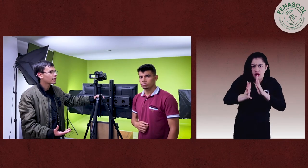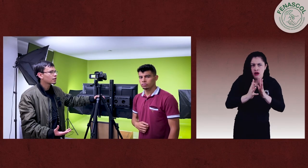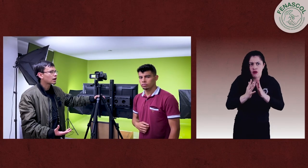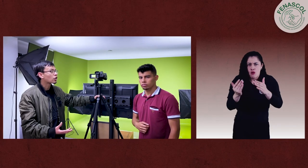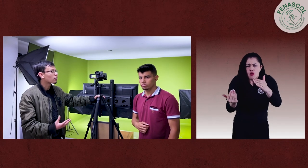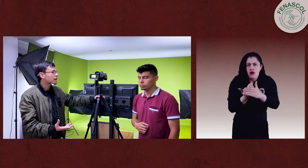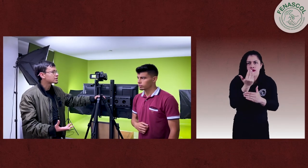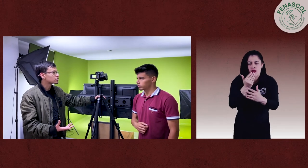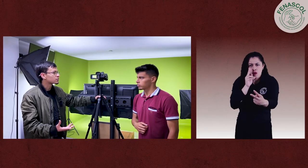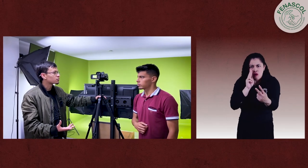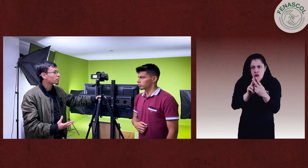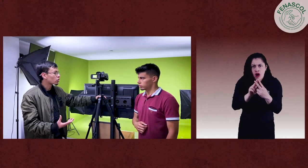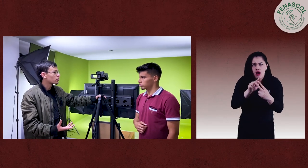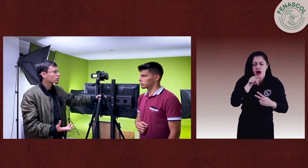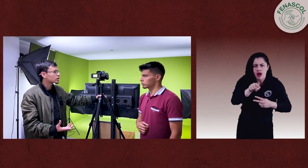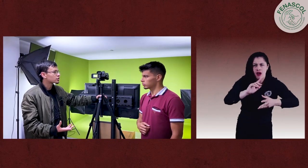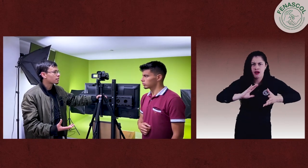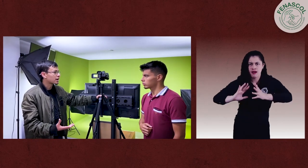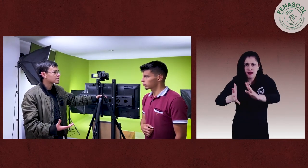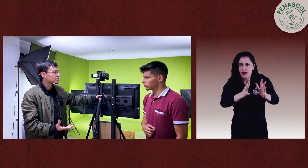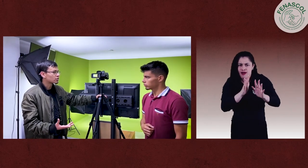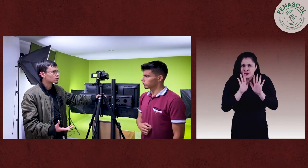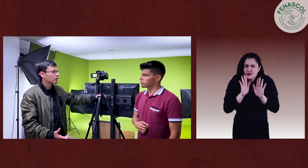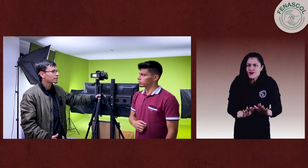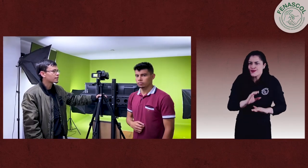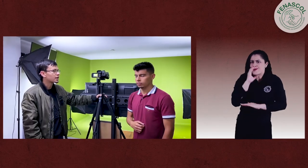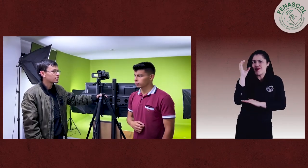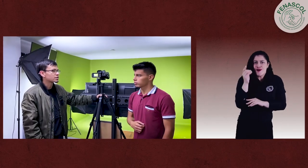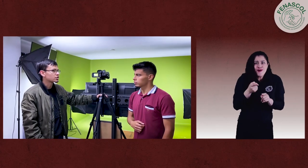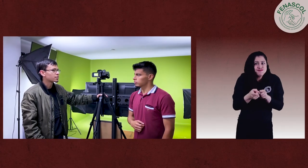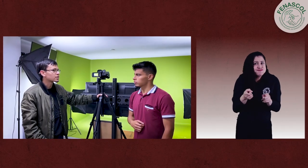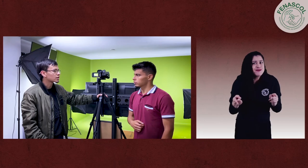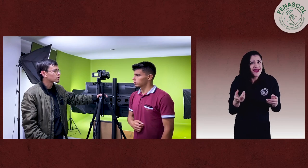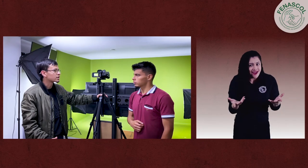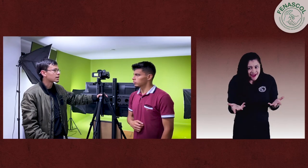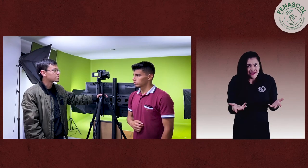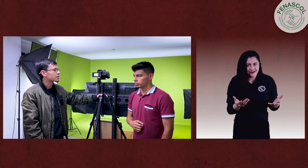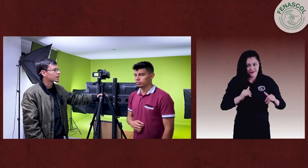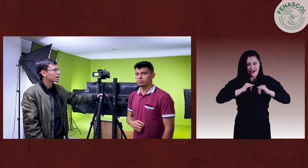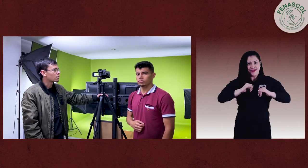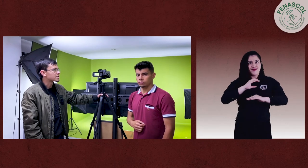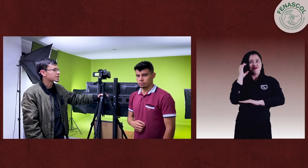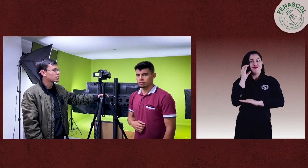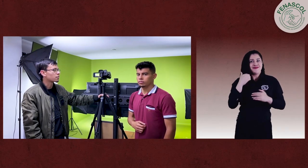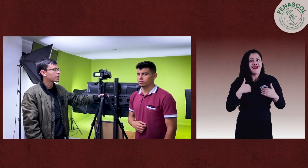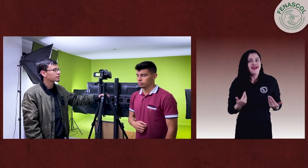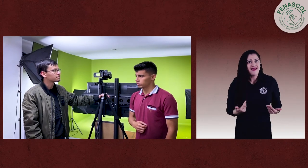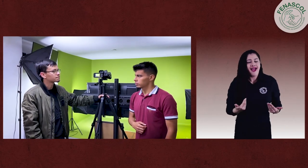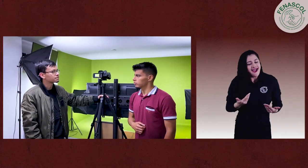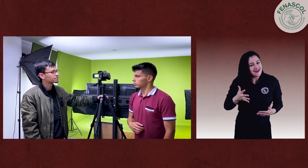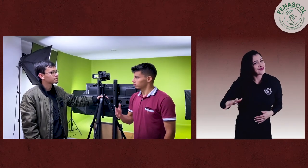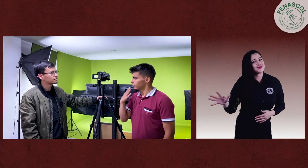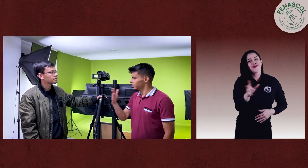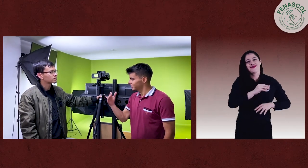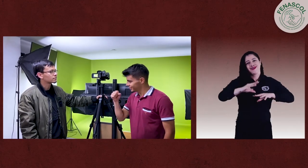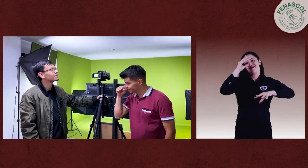algo que no es muy propio de nuestro país, de nuestra cultura, entonces yo pienso que todos deberíamos aprender lengua de señas colombiana. Gracias,